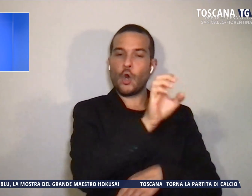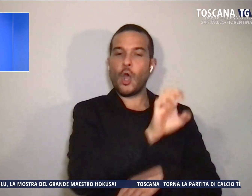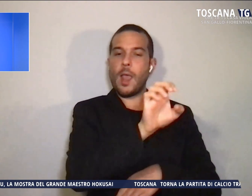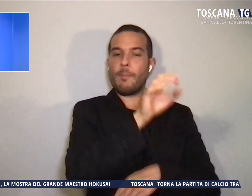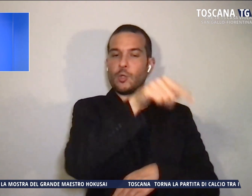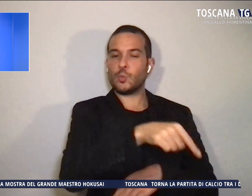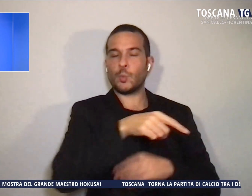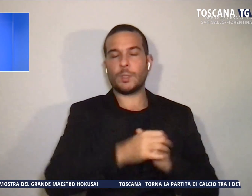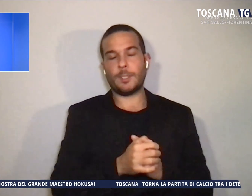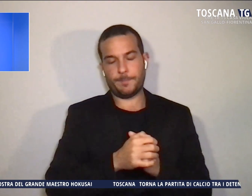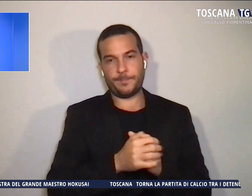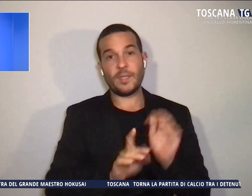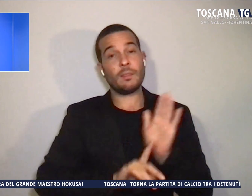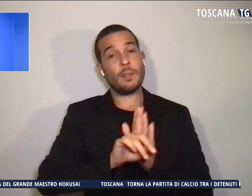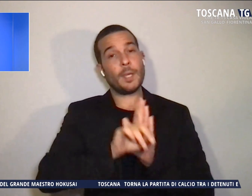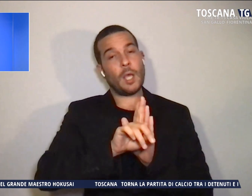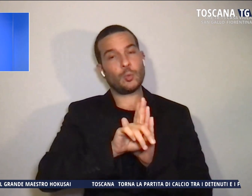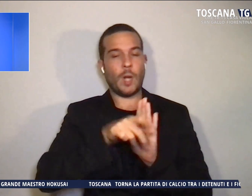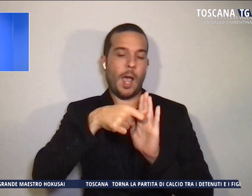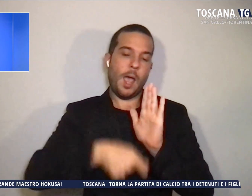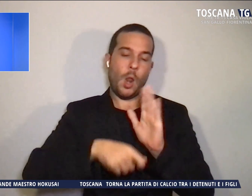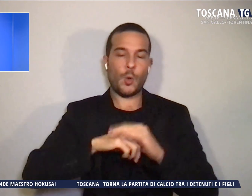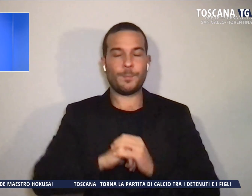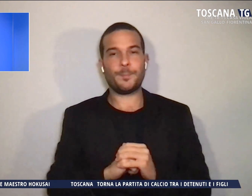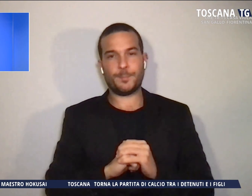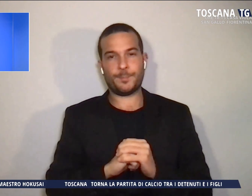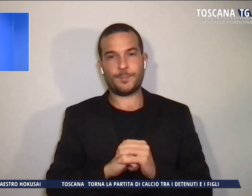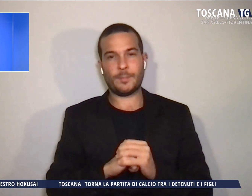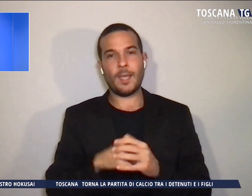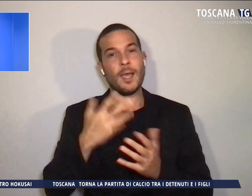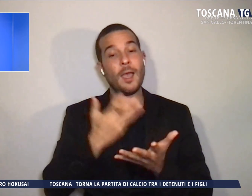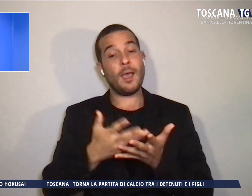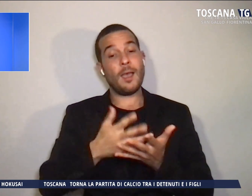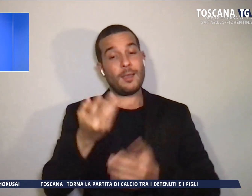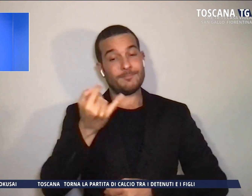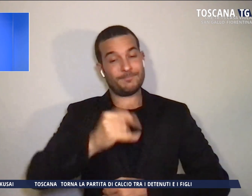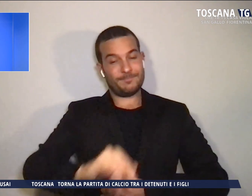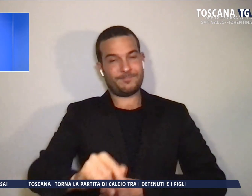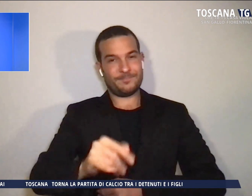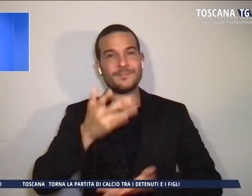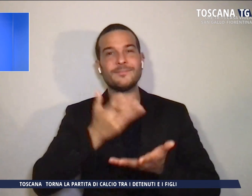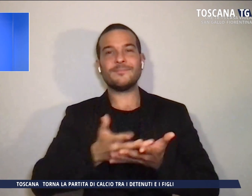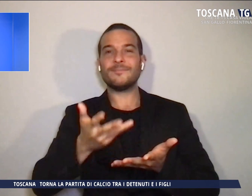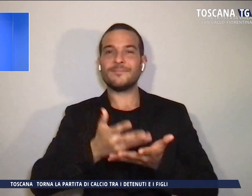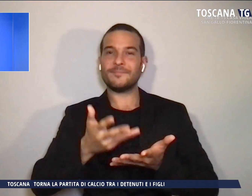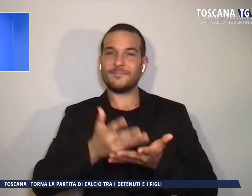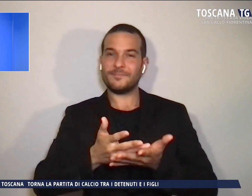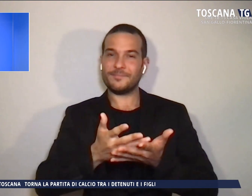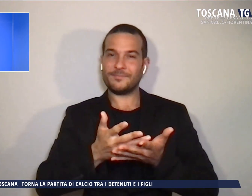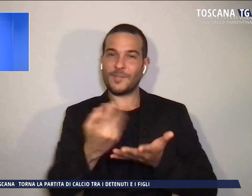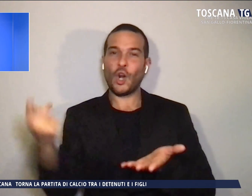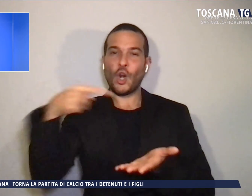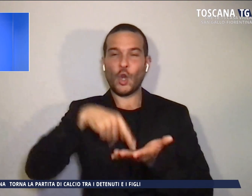Temperatura in leve calo. Questa era l'ultima notizia. Il telegiornale dei segni torna domani.